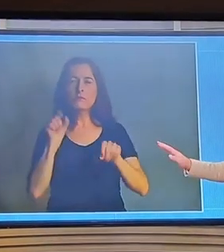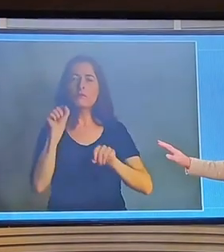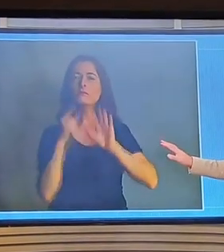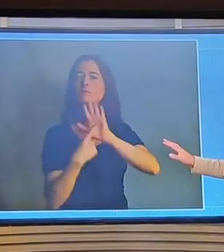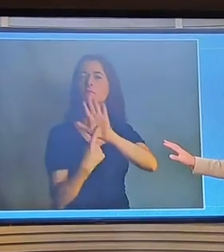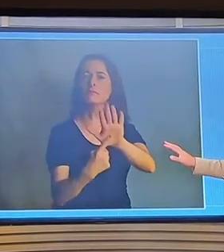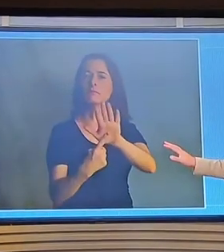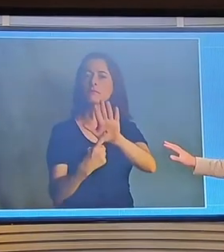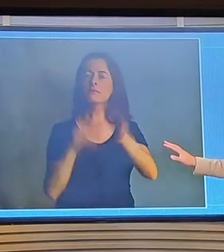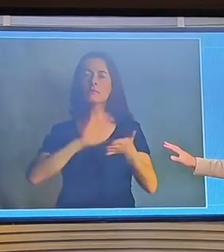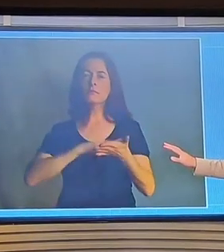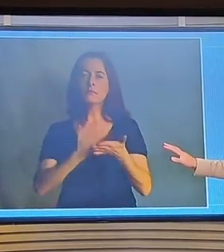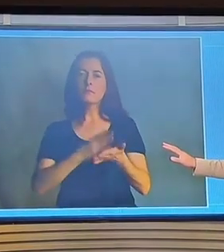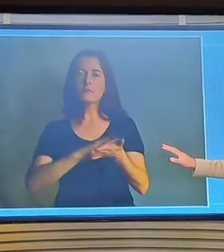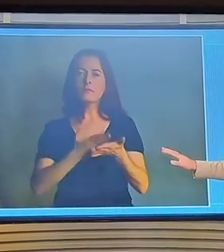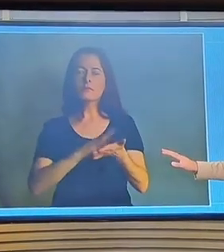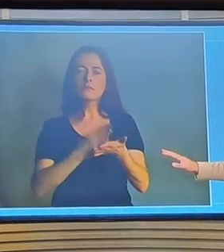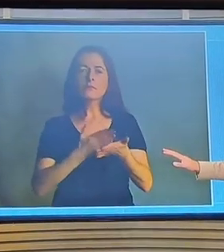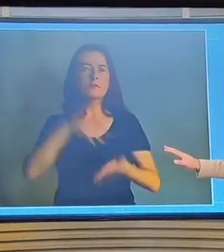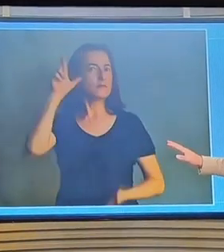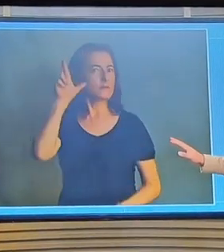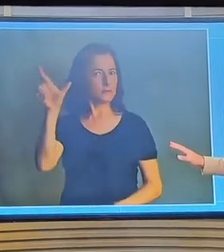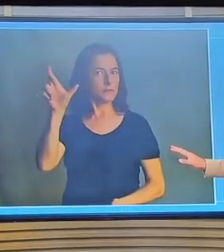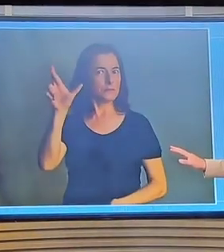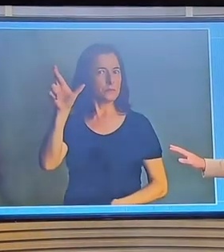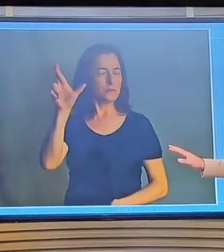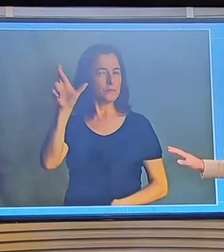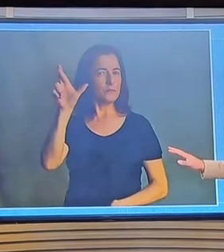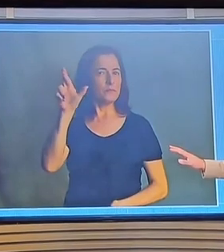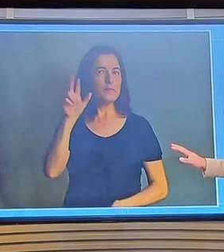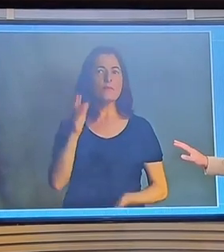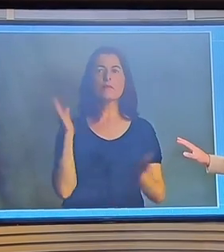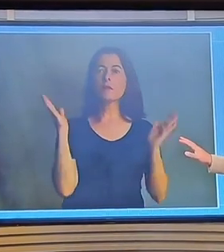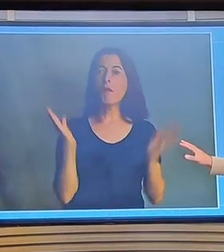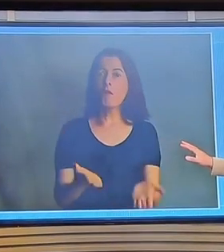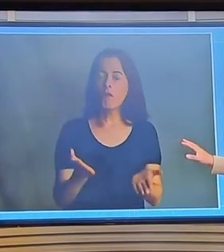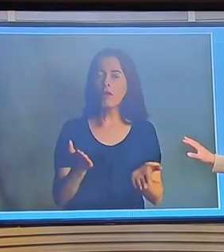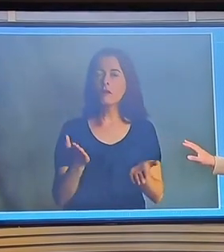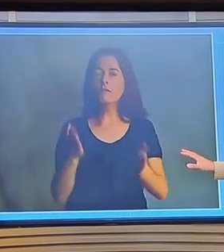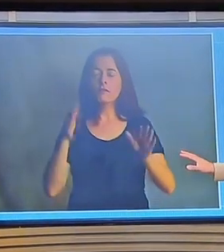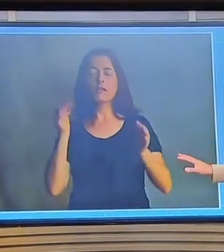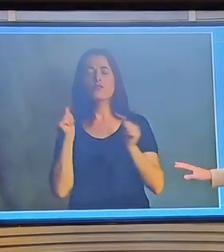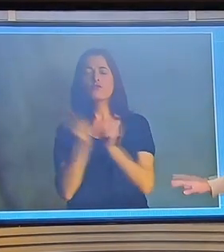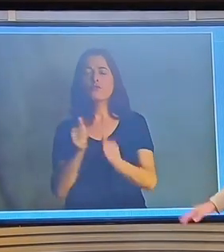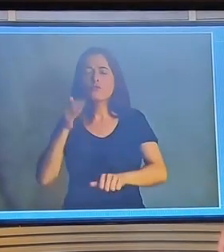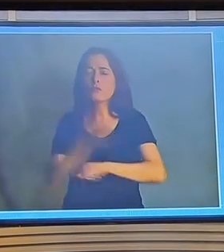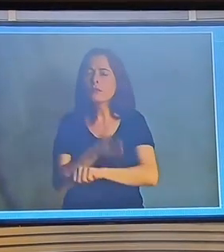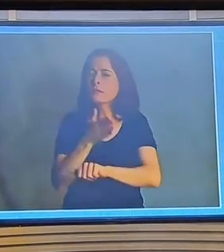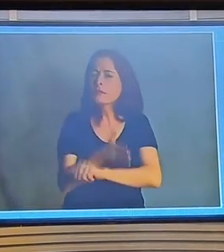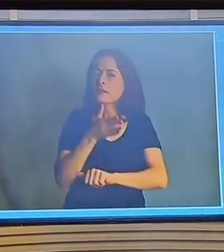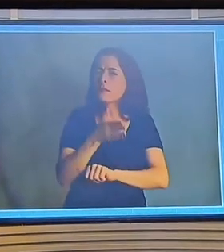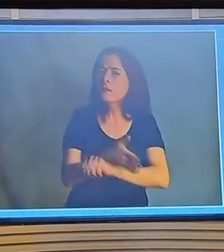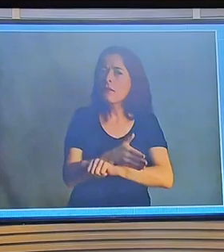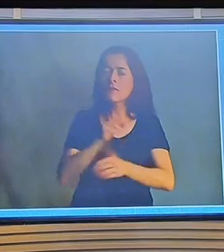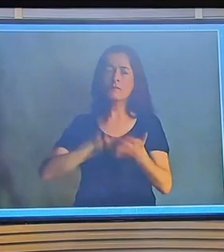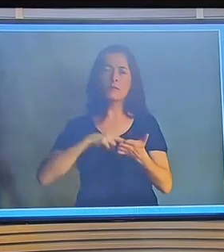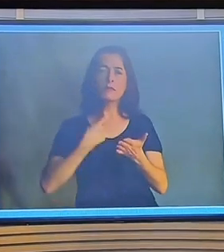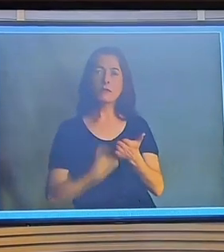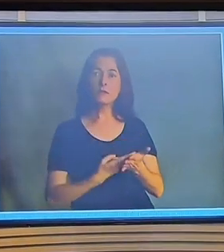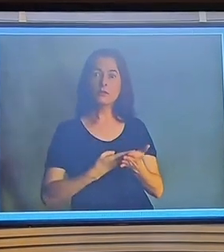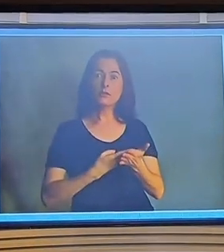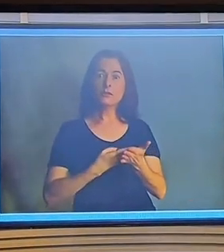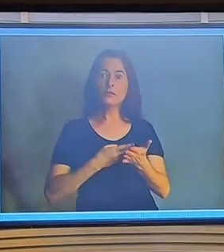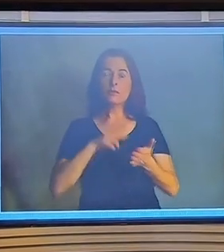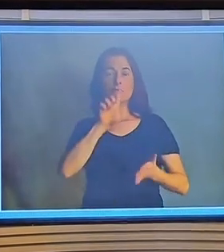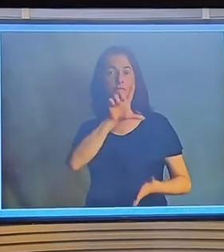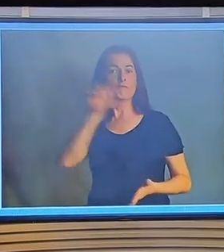Aqui no telão, quem aparece é a professora e intérprete de Libras, Luciana Ruiz. A partir de